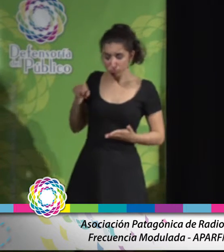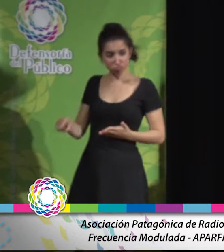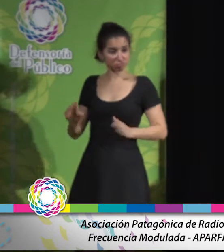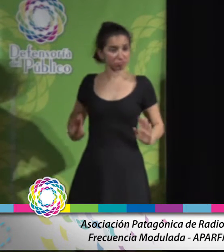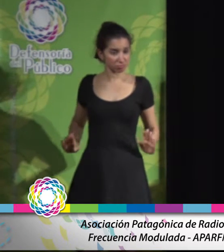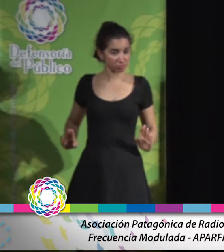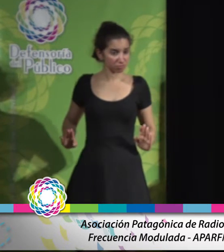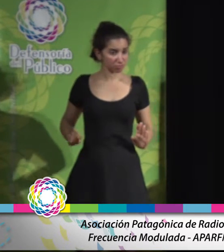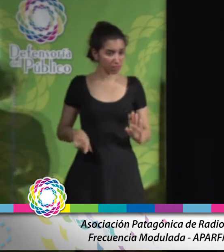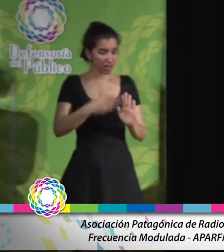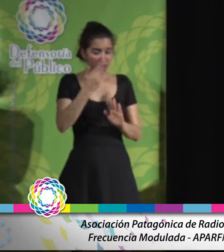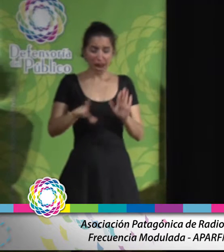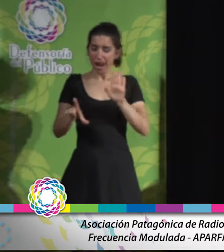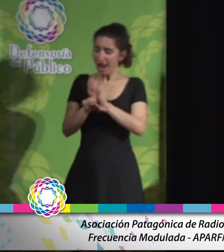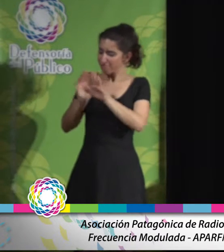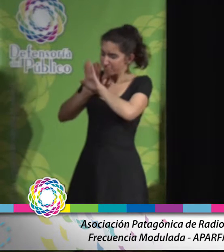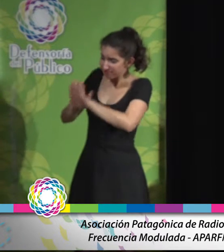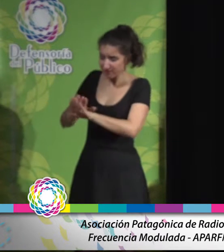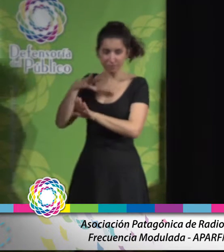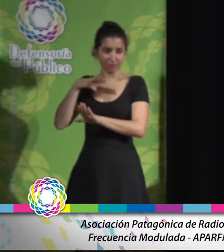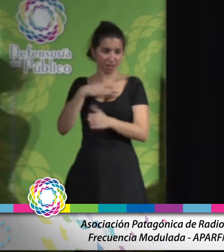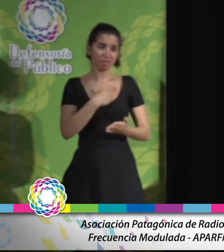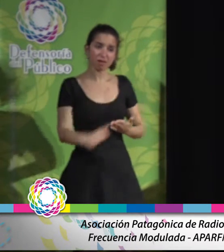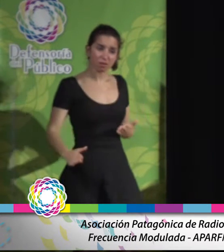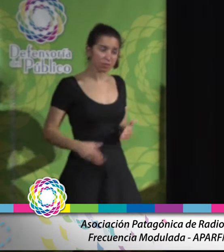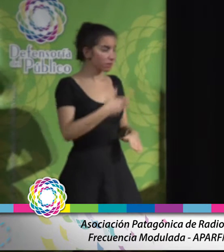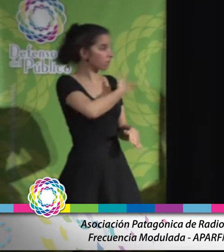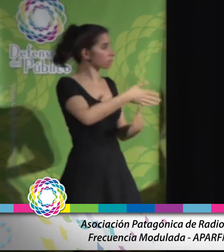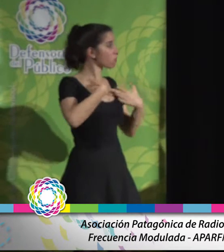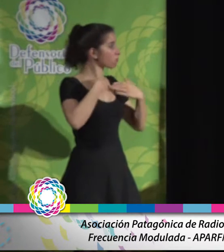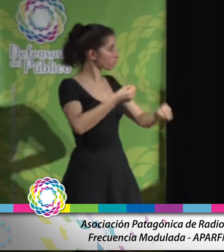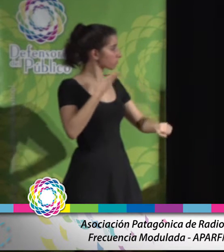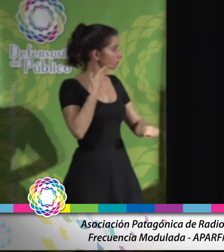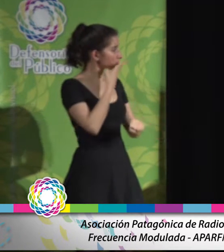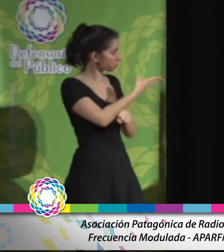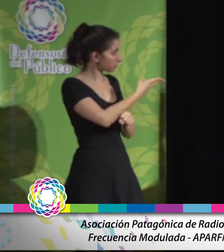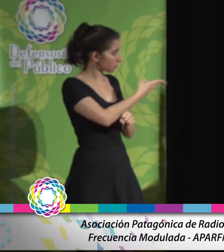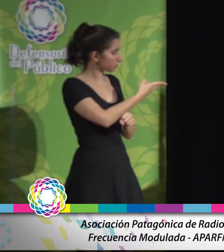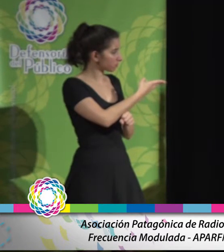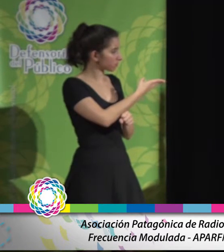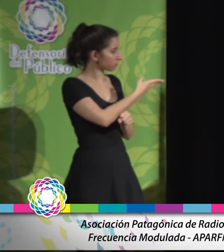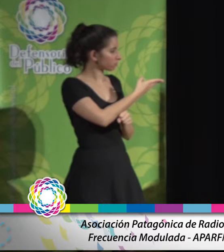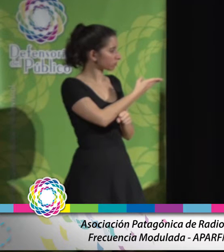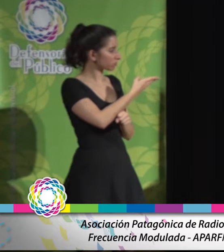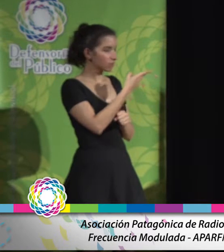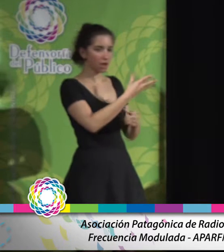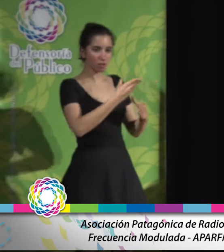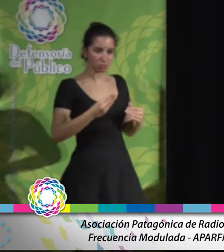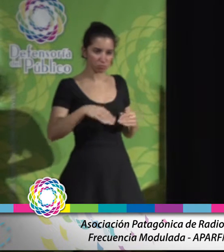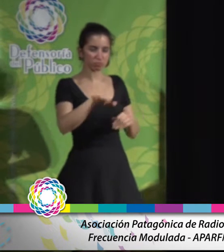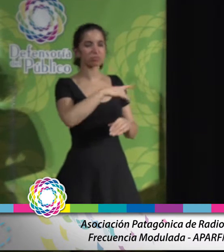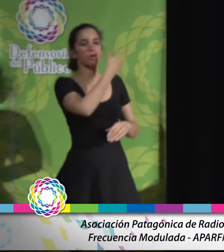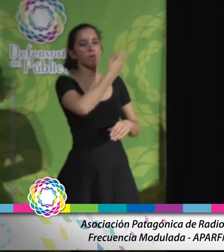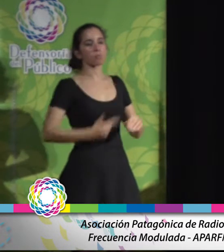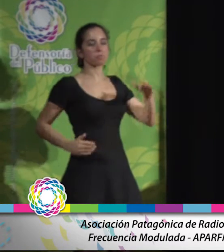no nos brinda seguridad jurídica, nos discrimina y pedimos a la Defensoría del Público que nos ayude a hacer llegar este reclamo al Ejecutivo